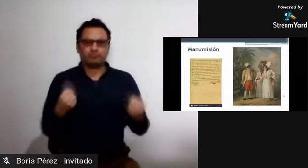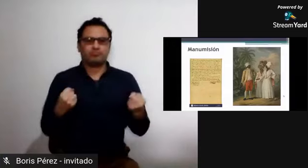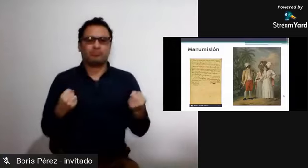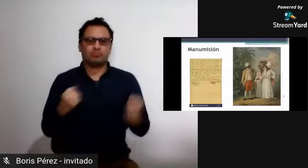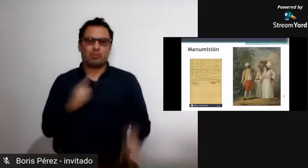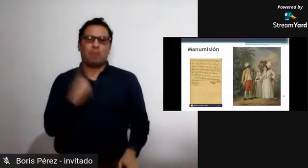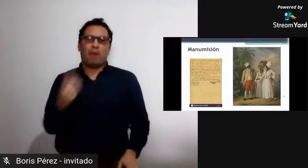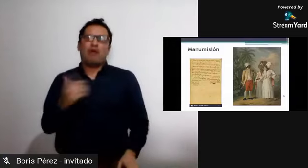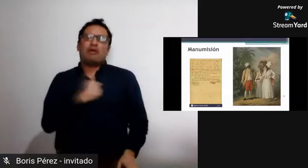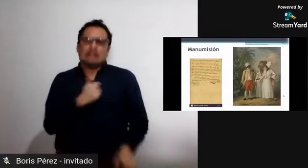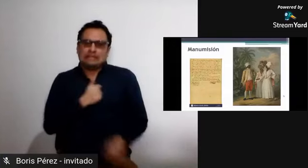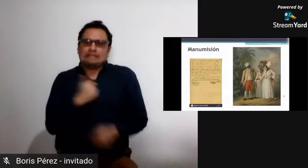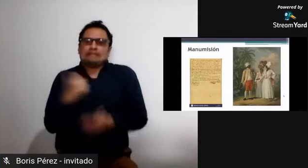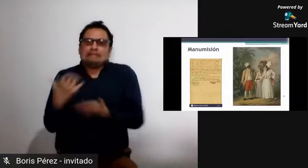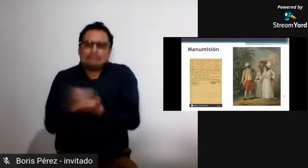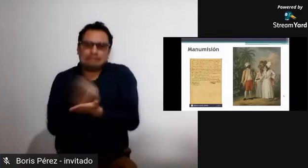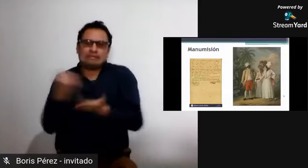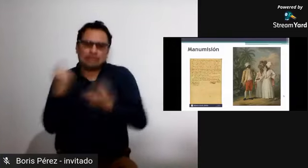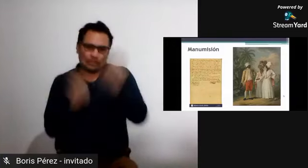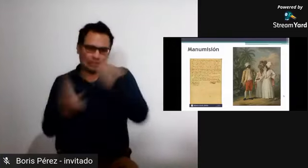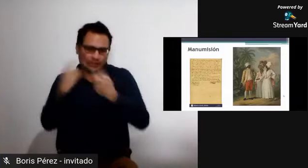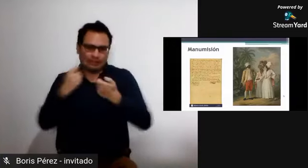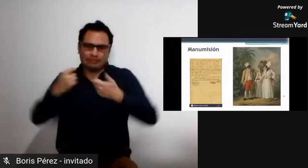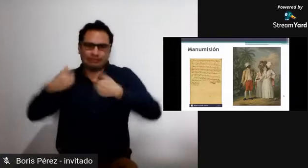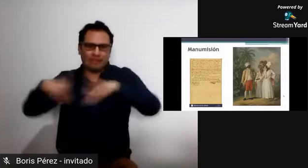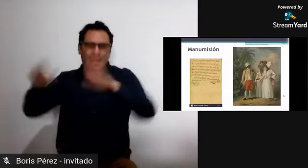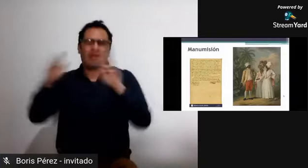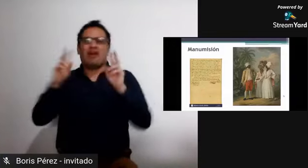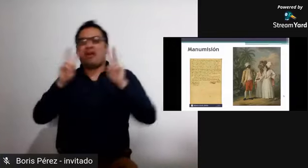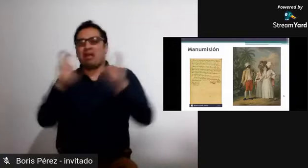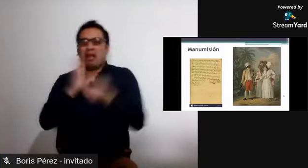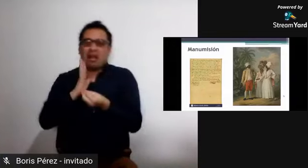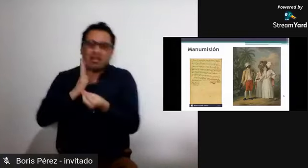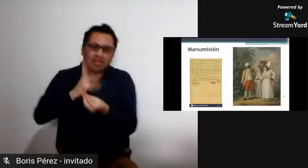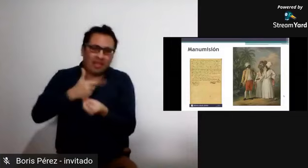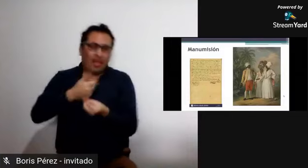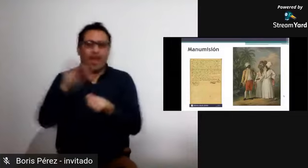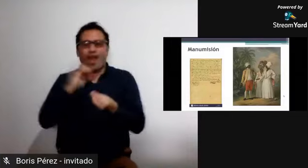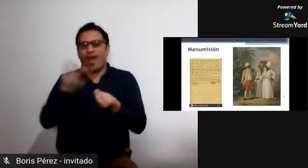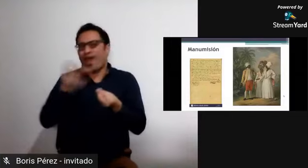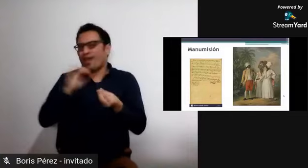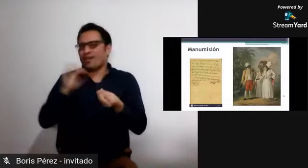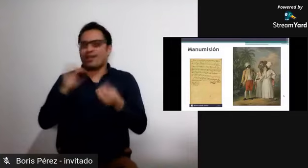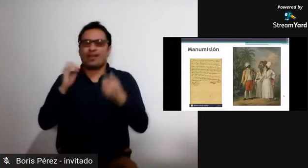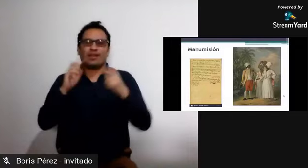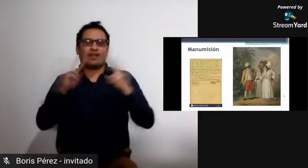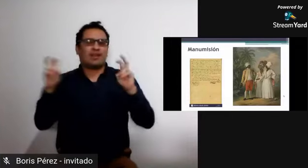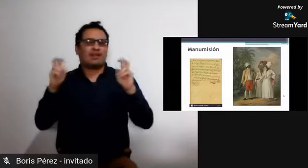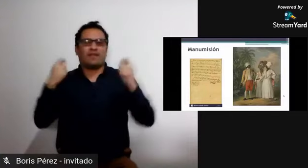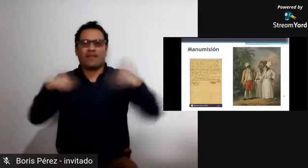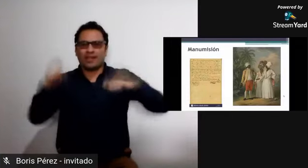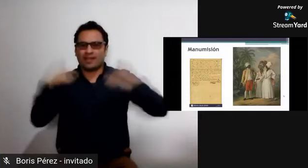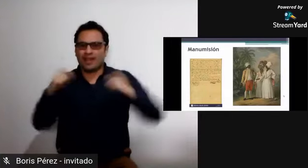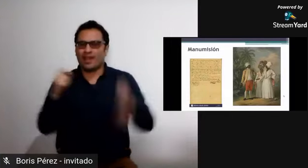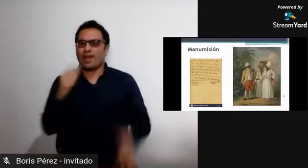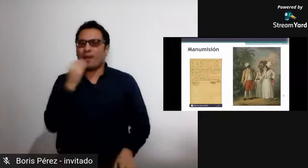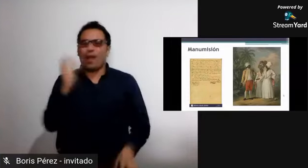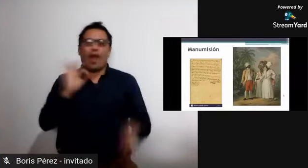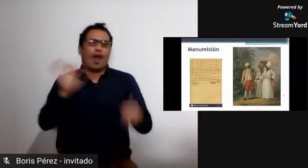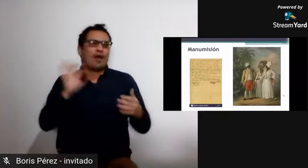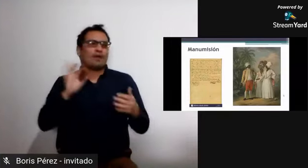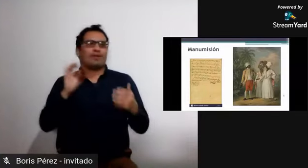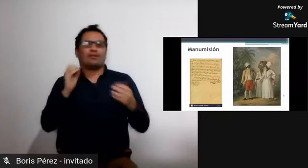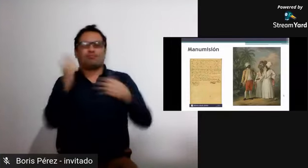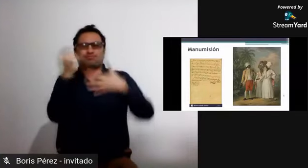estaba sometida a la esclavitud. Entonces, esa era una forma, ¿sí? Una forma donde de pronto el